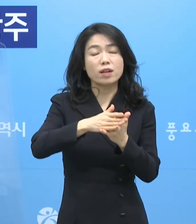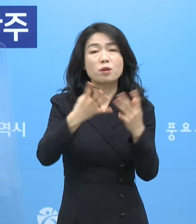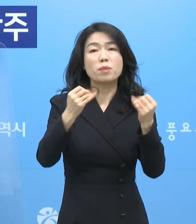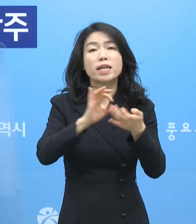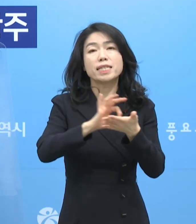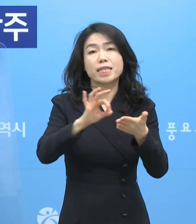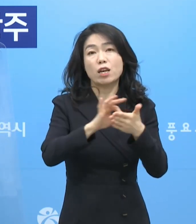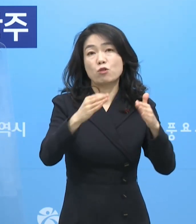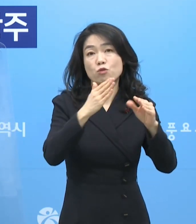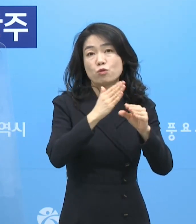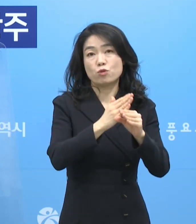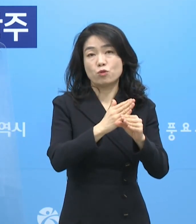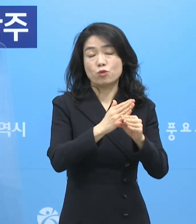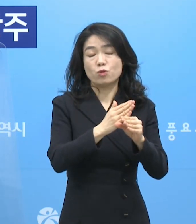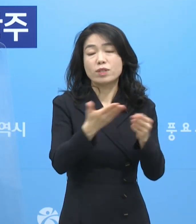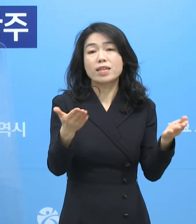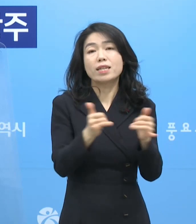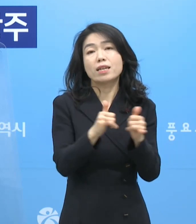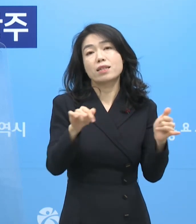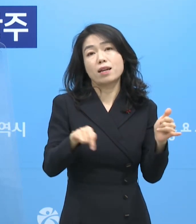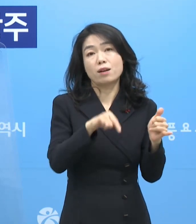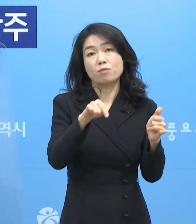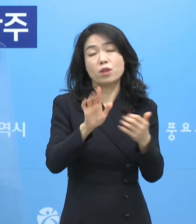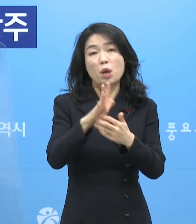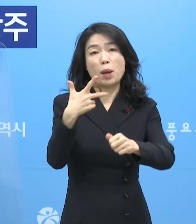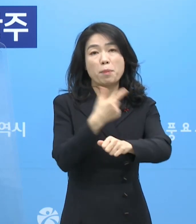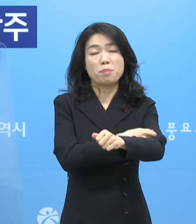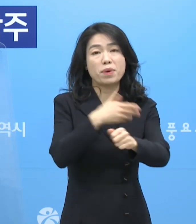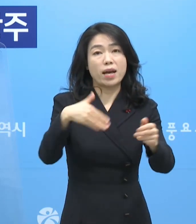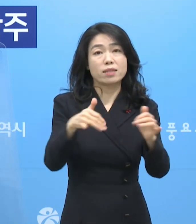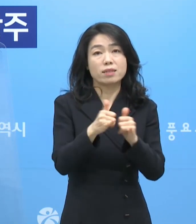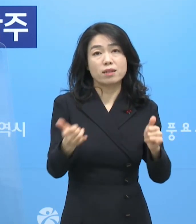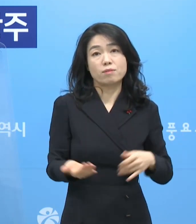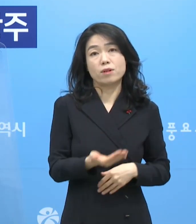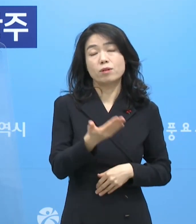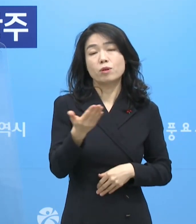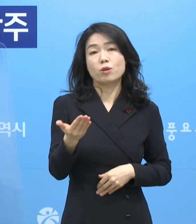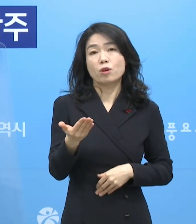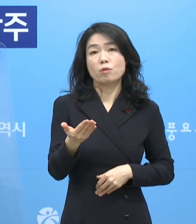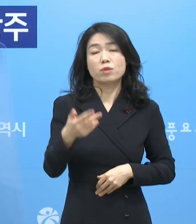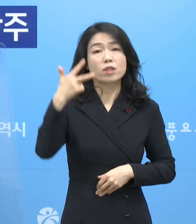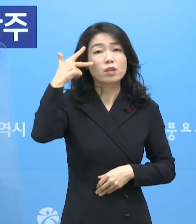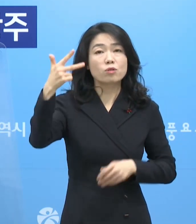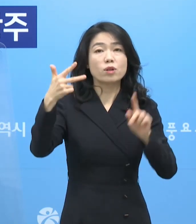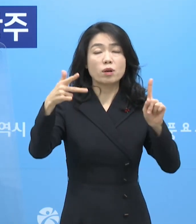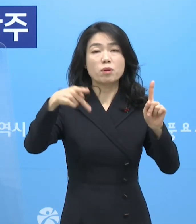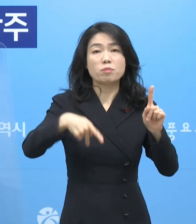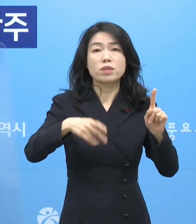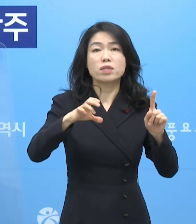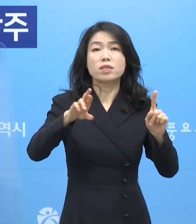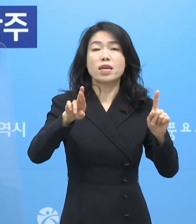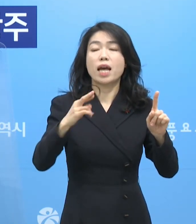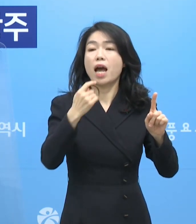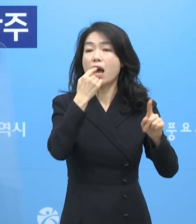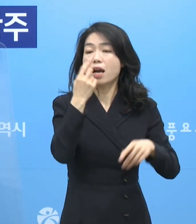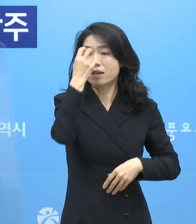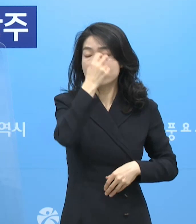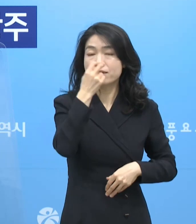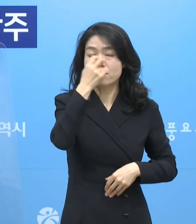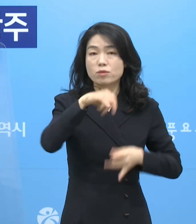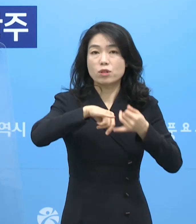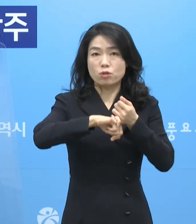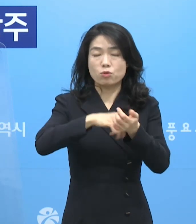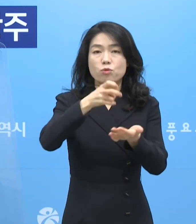다중이용시설 종사자 중 백신 미접종자께서는 주 1회 PCR 진단검사를